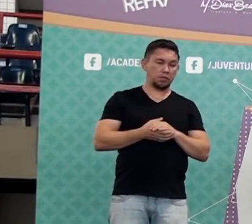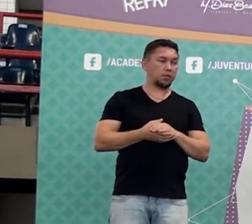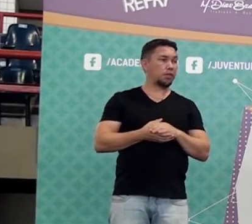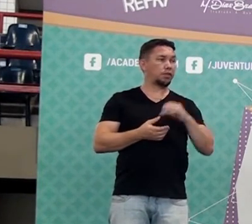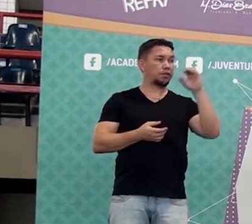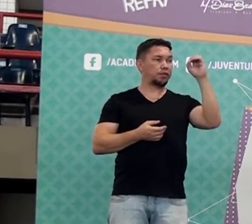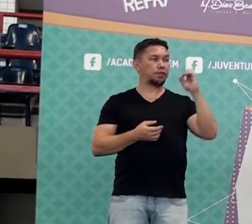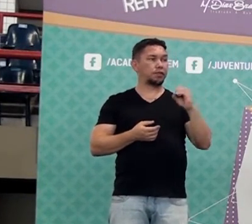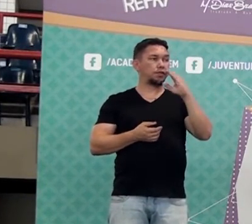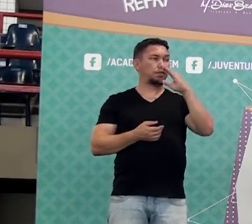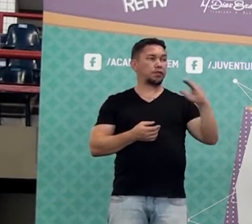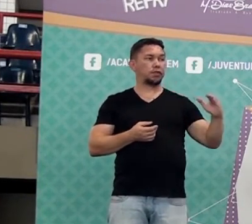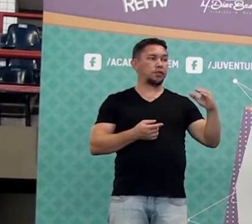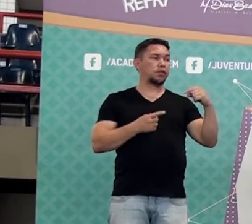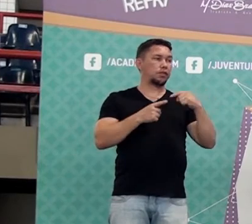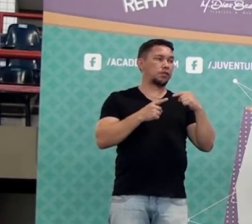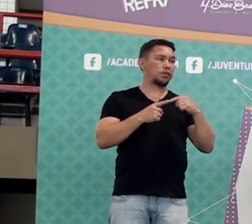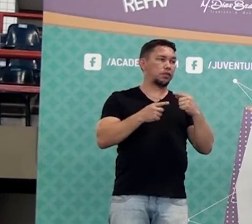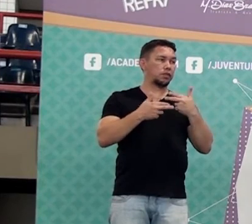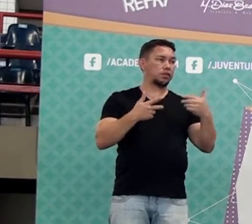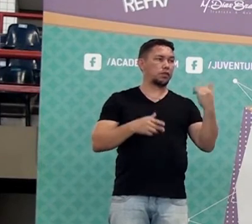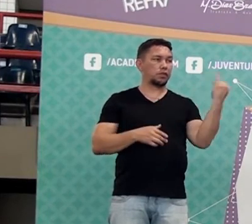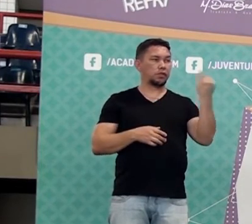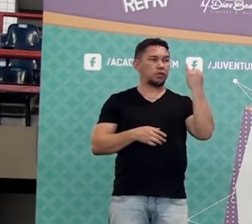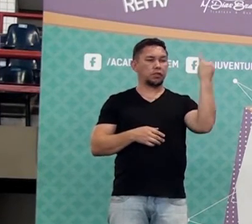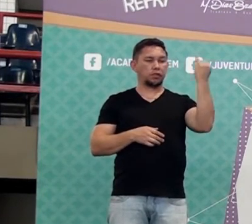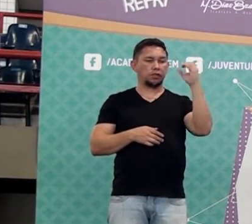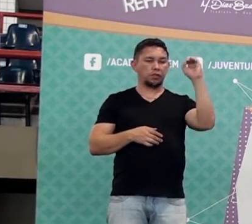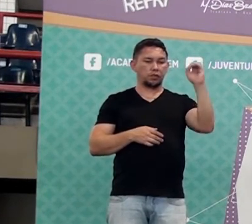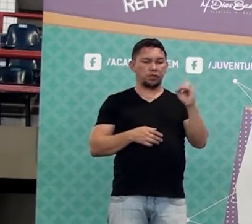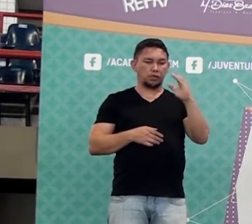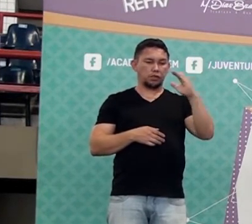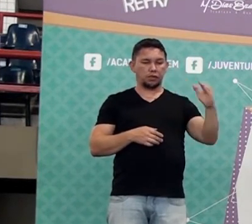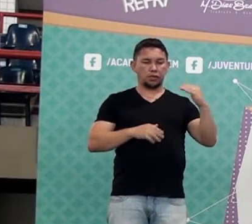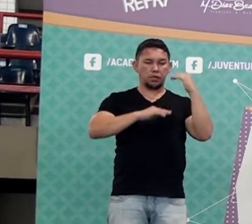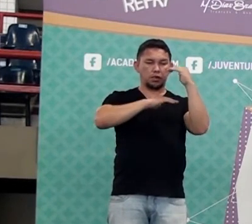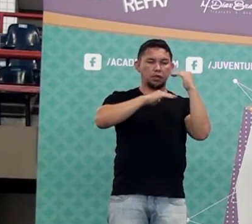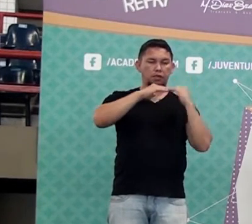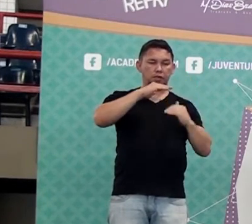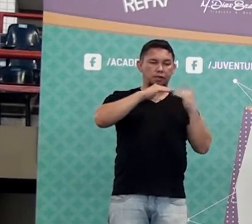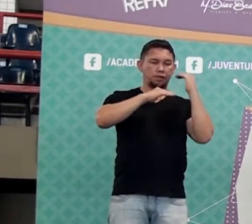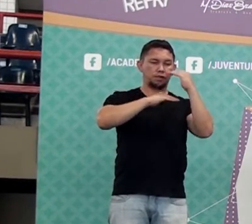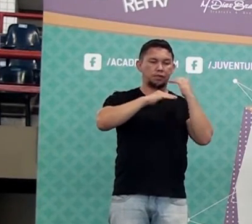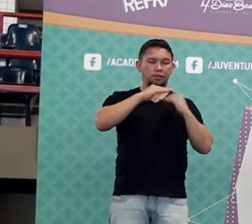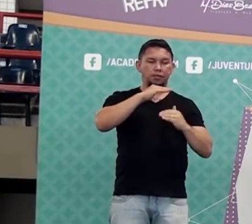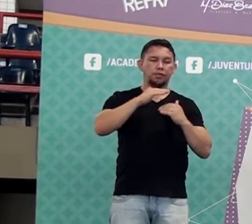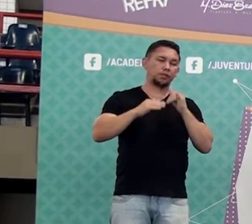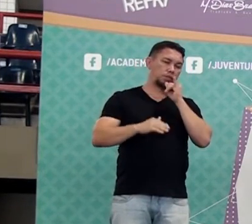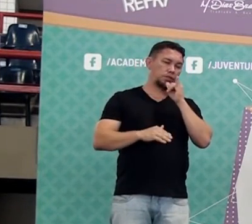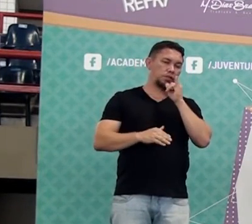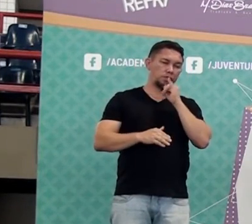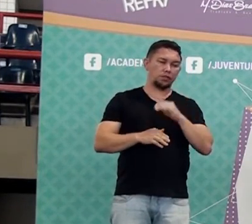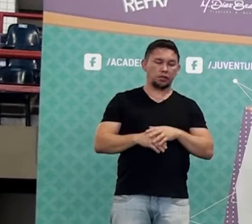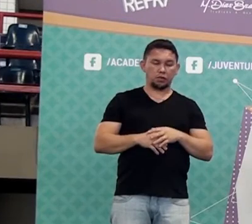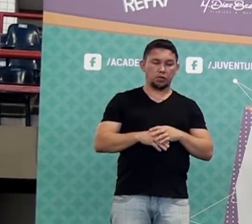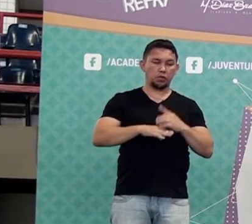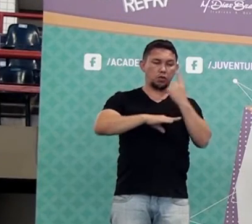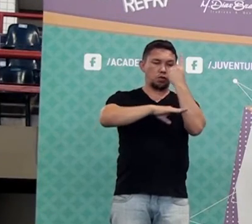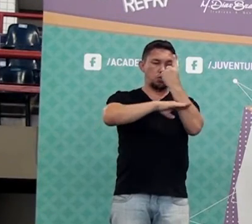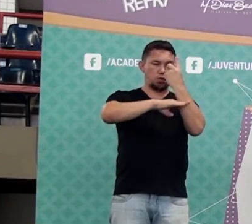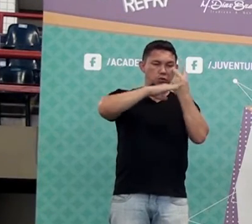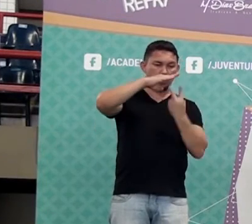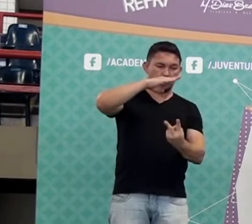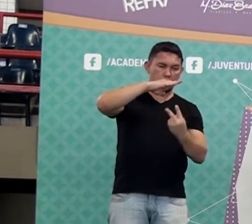porcentagem, tem um detalhe importante. Porcentagem é uma fração. Por exemplo, 1 meio é uma